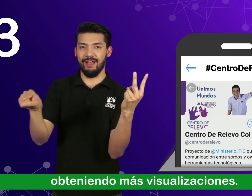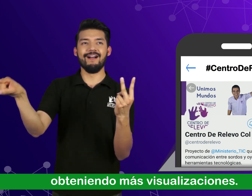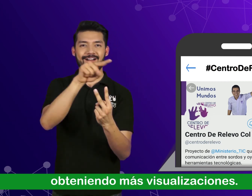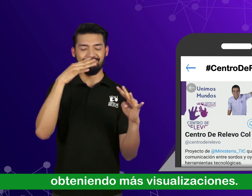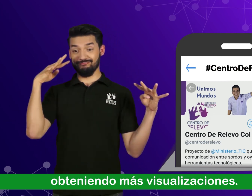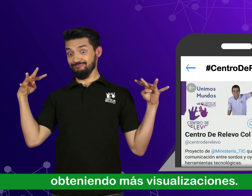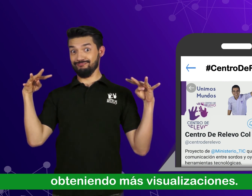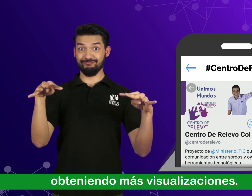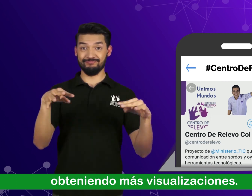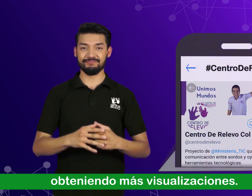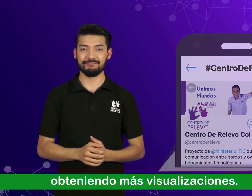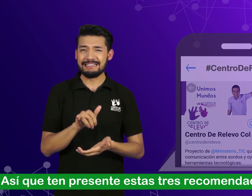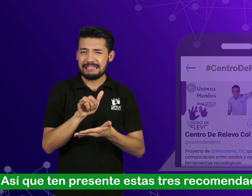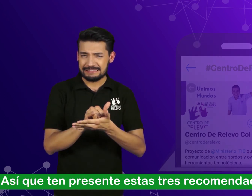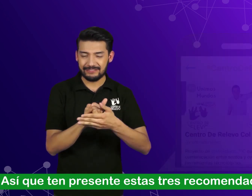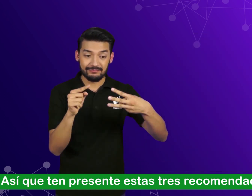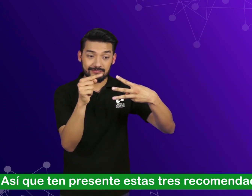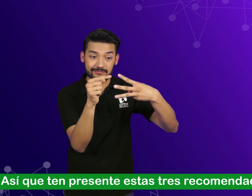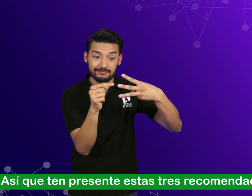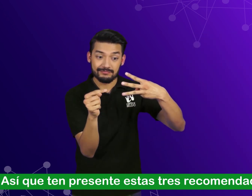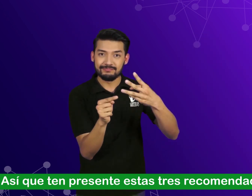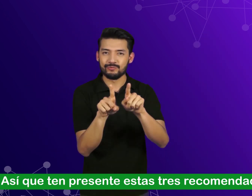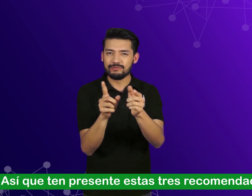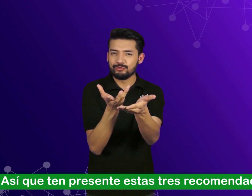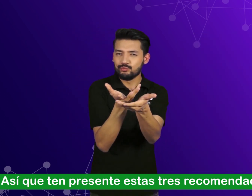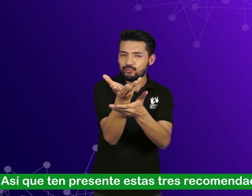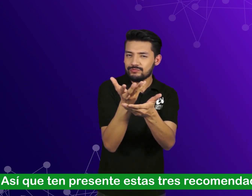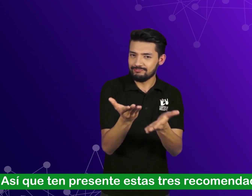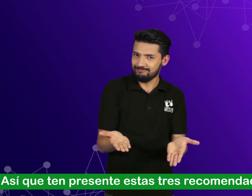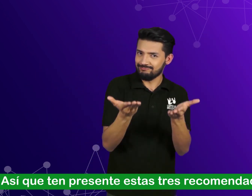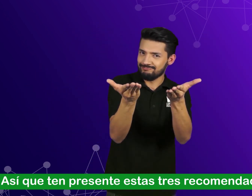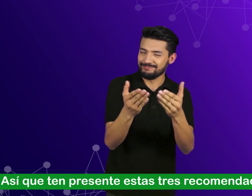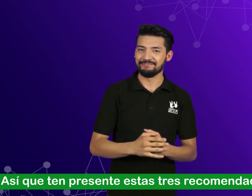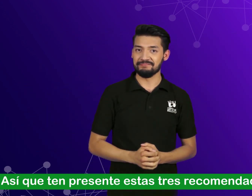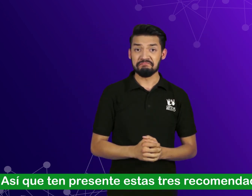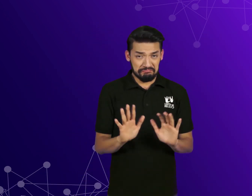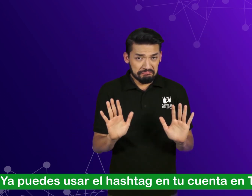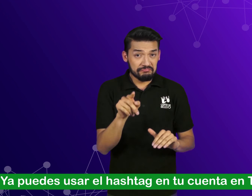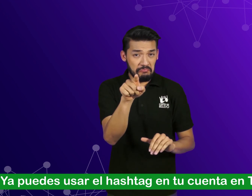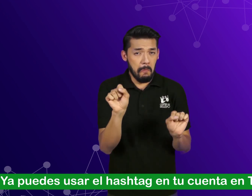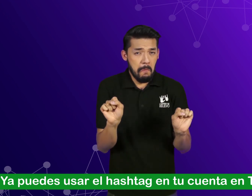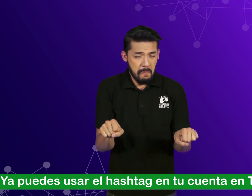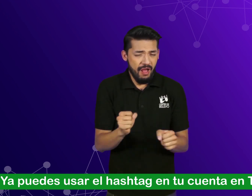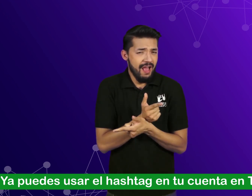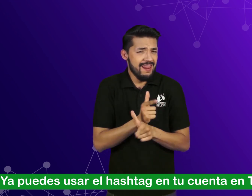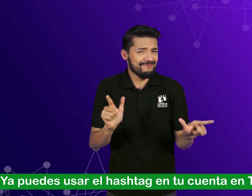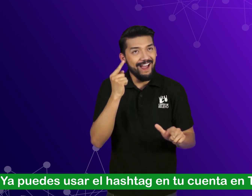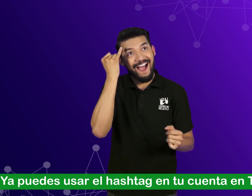Obteniendo más visualizaciones. Así que ten presente estas tres recomendaciones. Ya puedes usar el hashtag